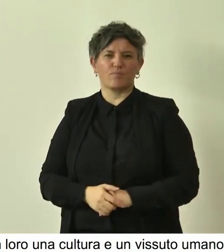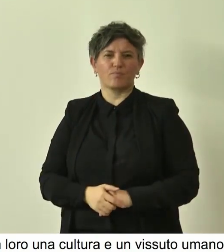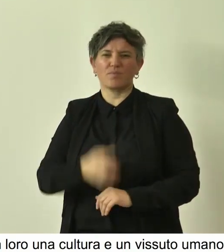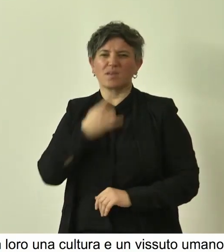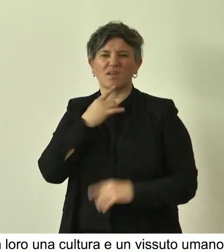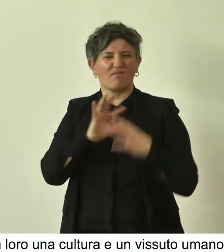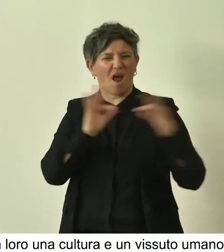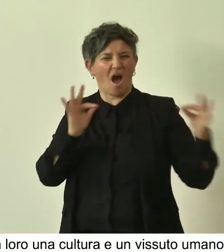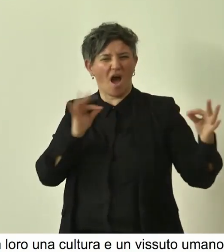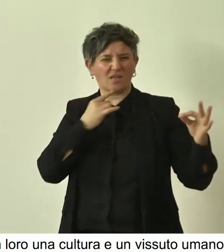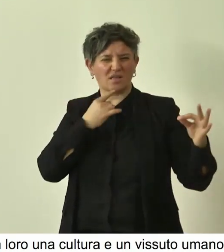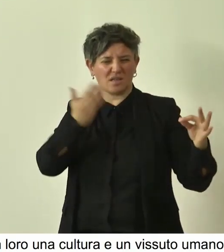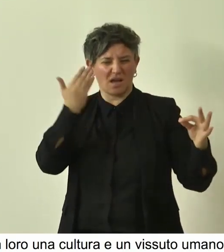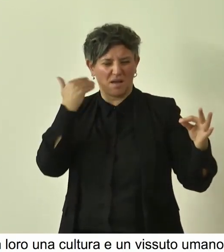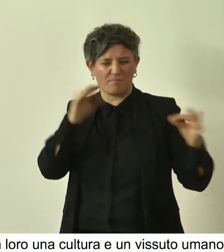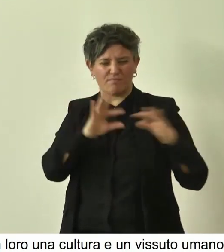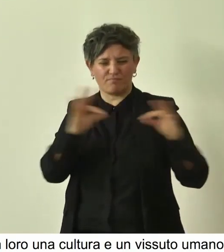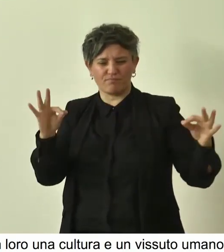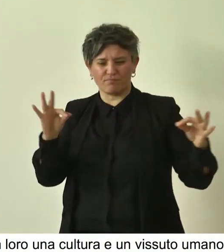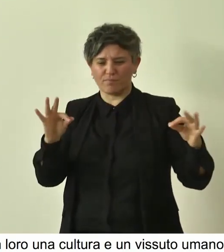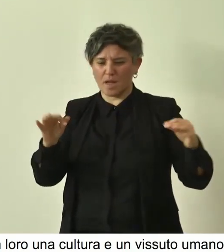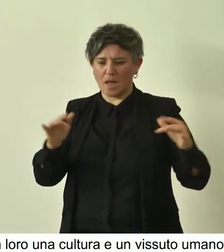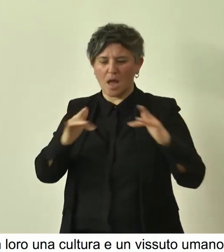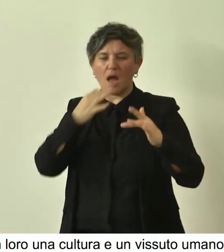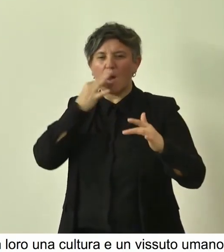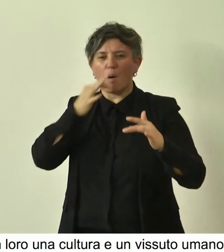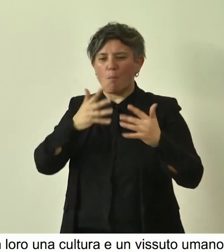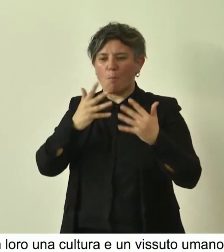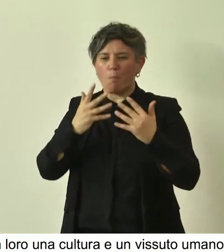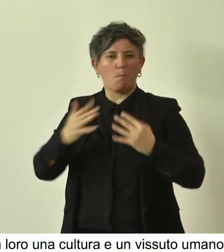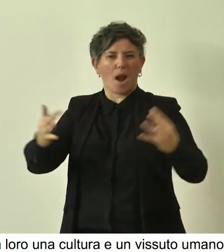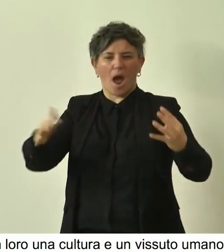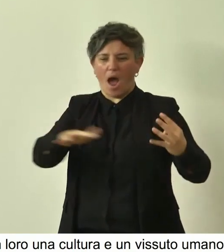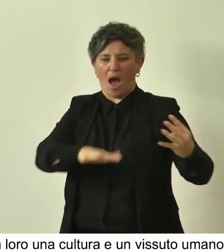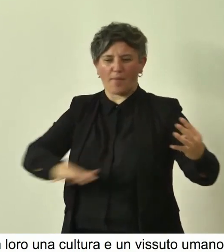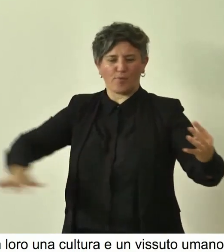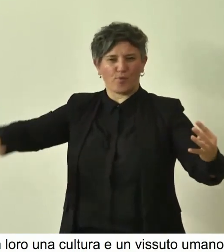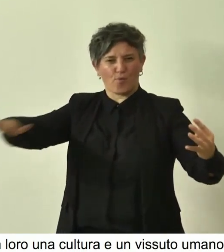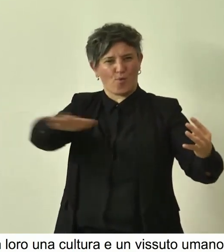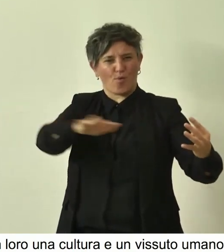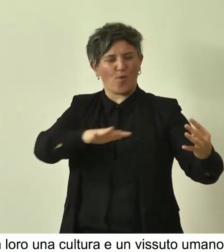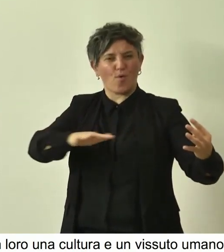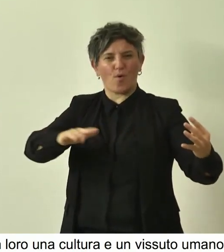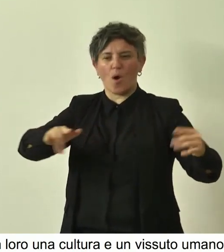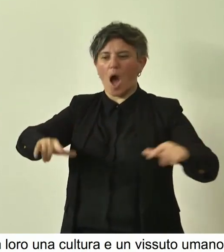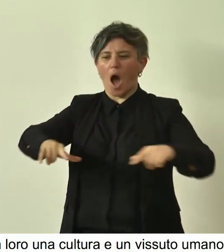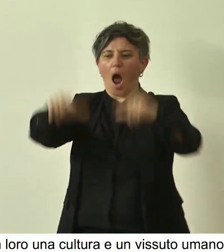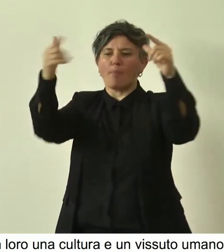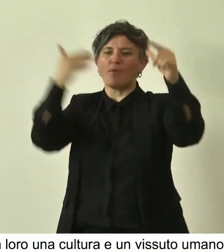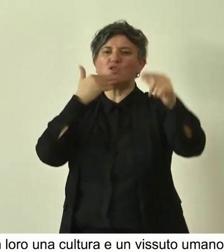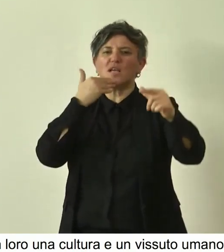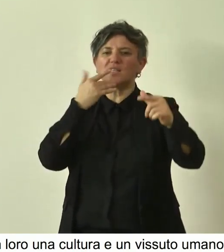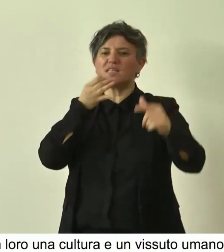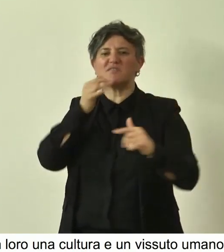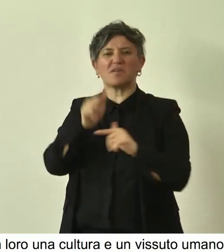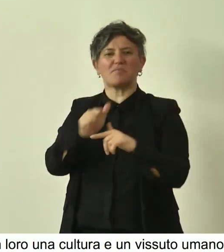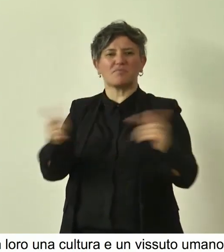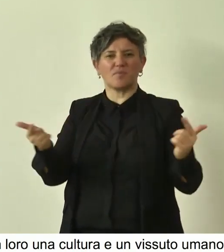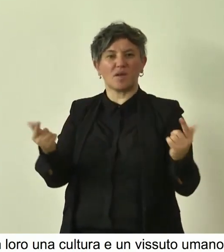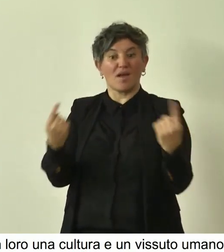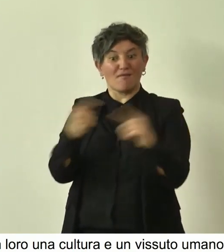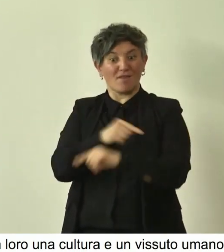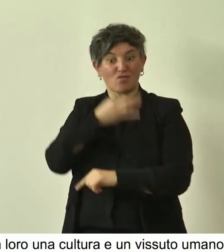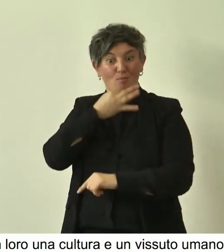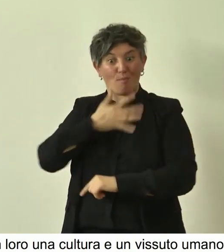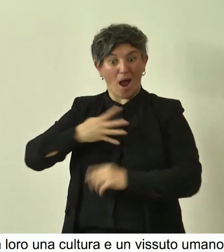senza un albero, al di là dell'albero monumentale, non avrebbe un grande significato, mentre con un albero